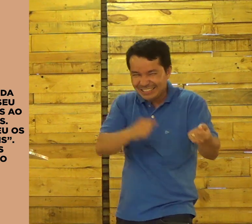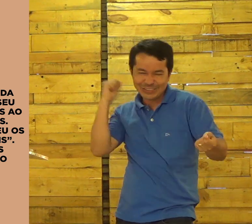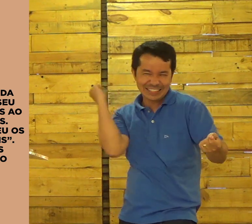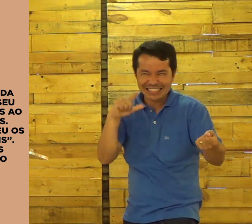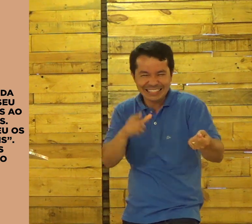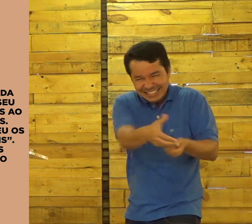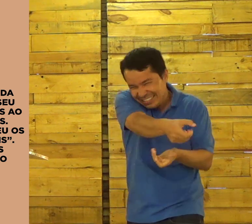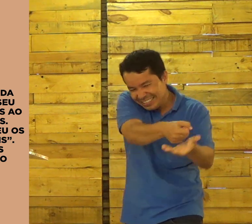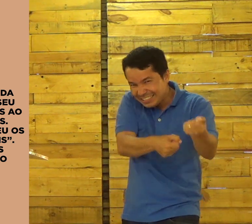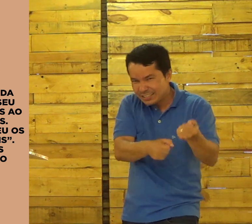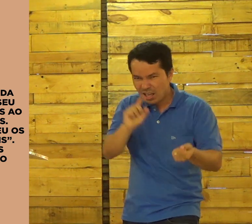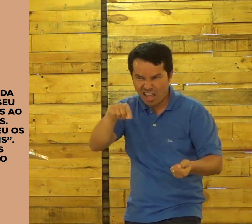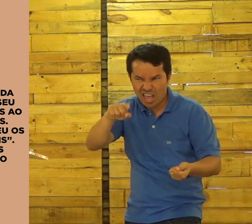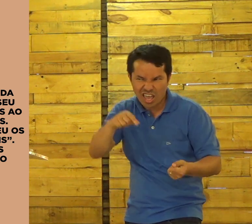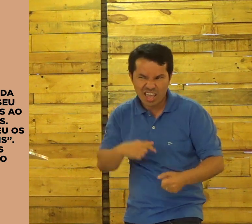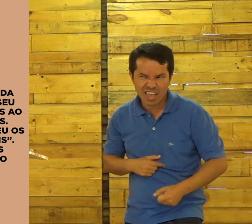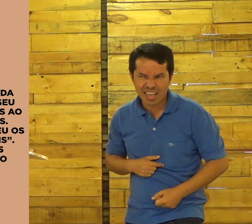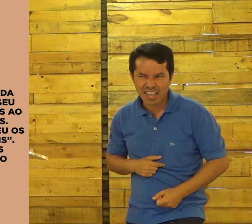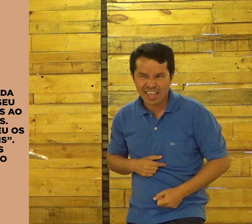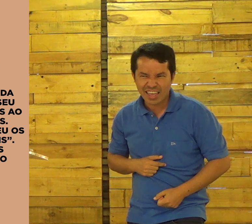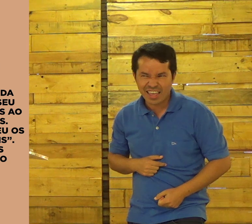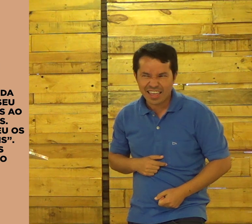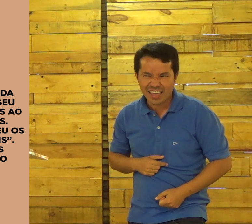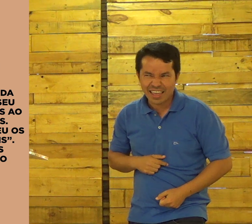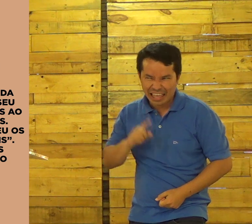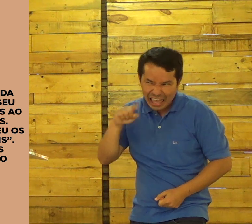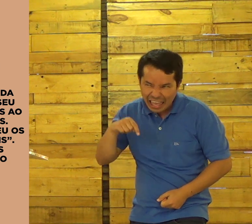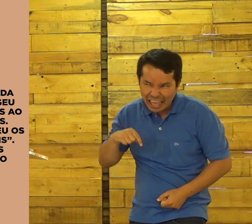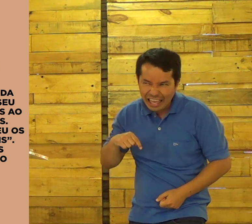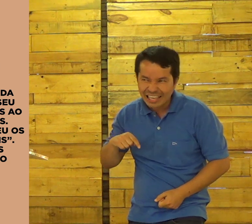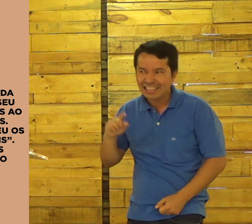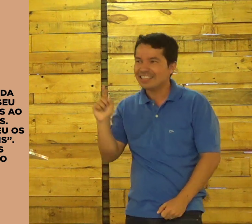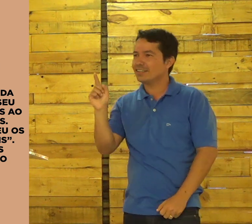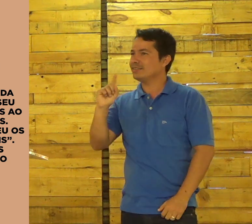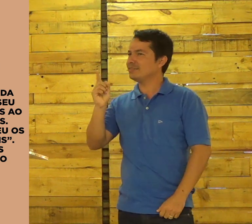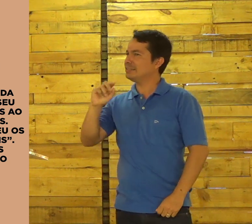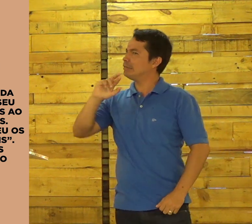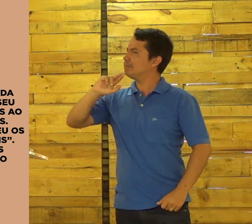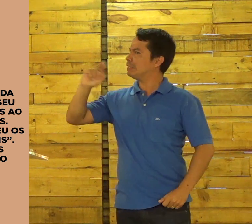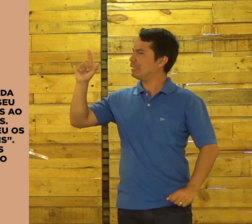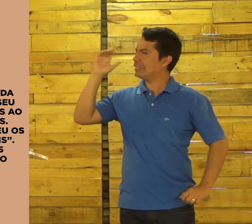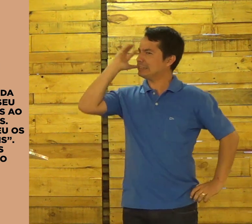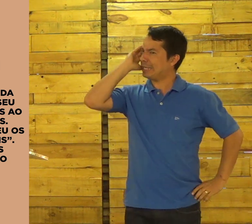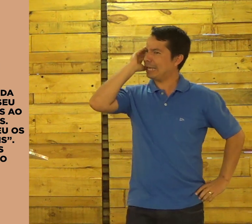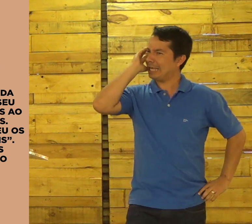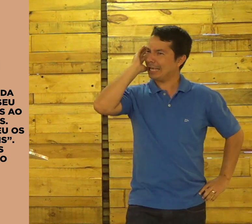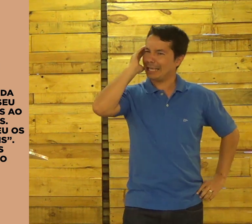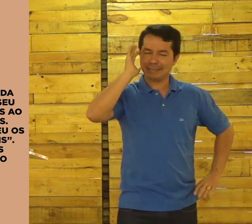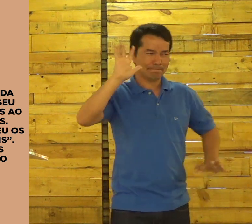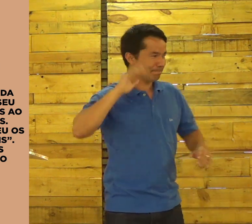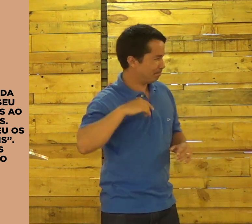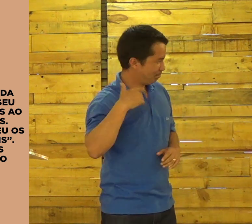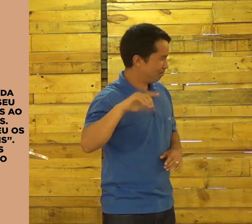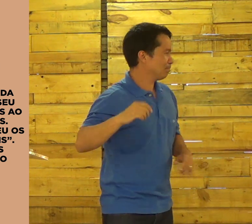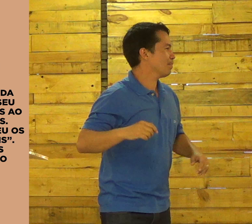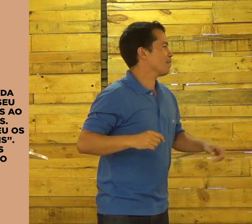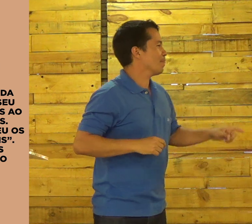Aí a outra puxa e diz. Consegui. É isso? É? Não. É diferente. Não é isso que quer dizer.